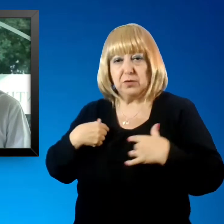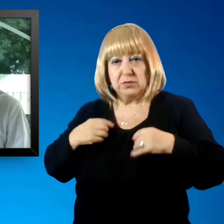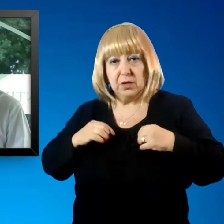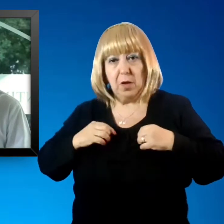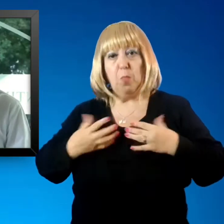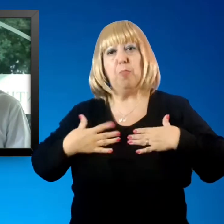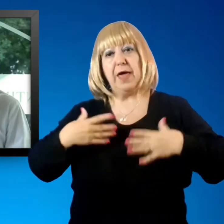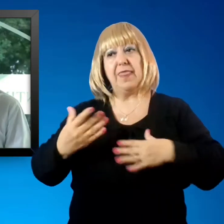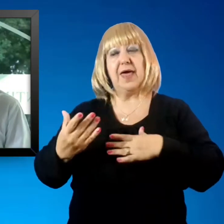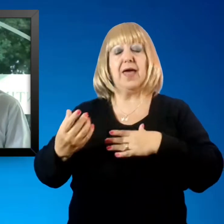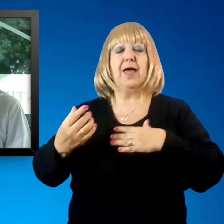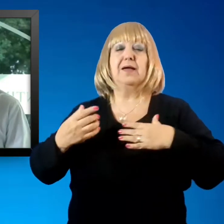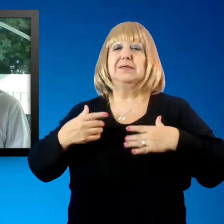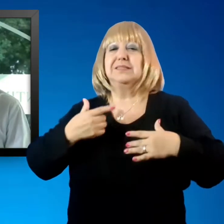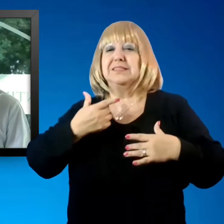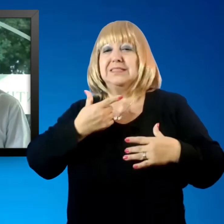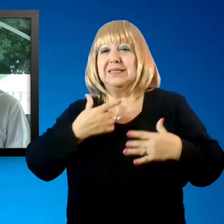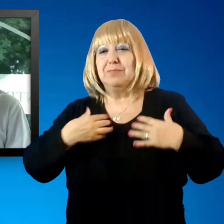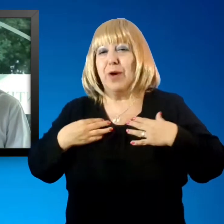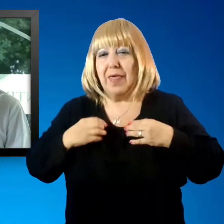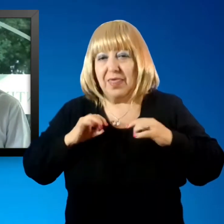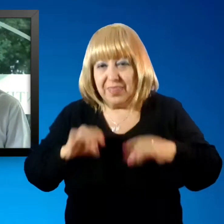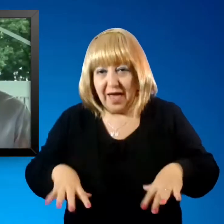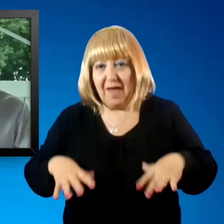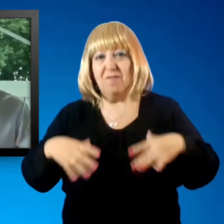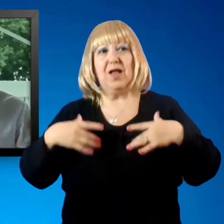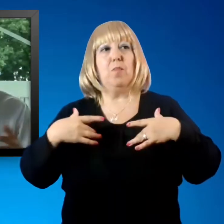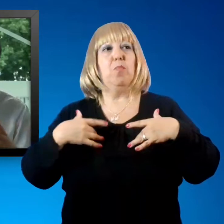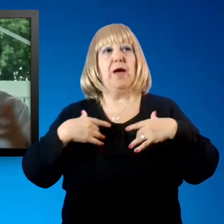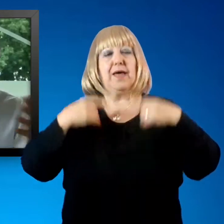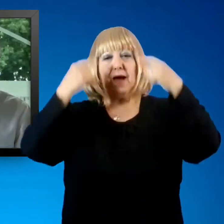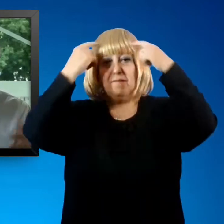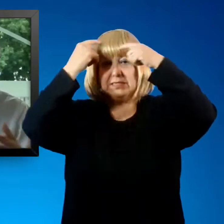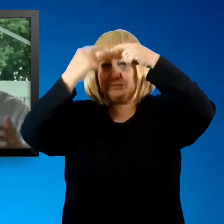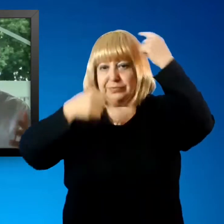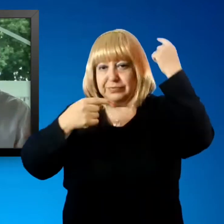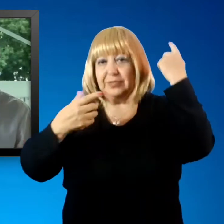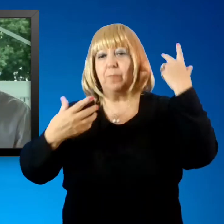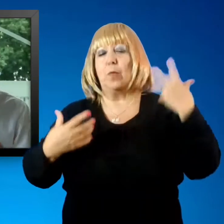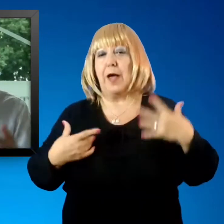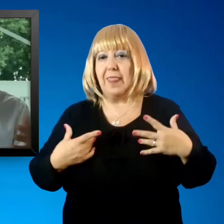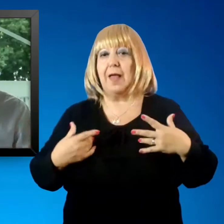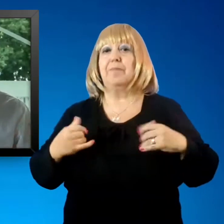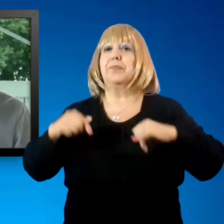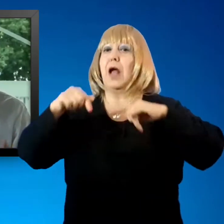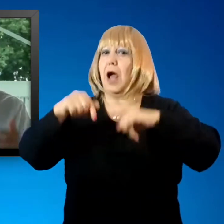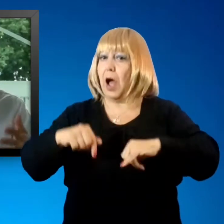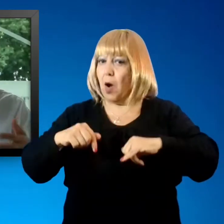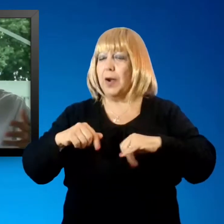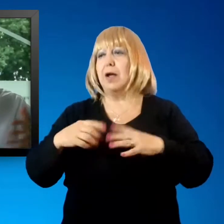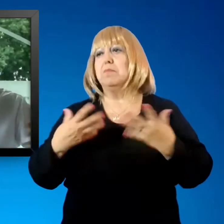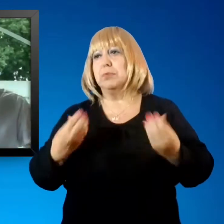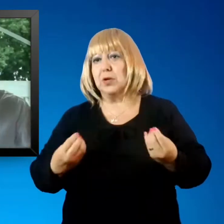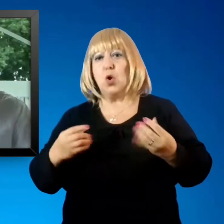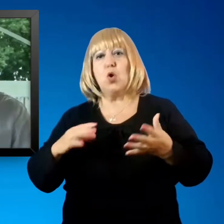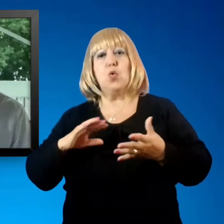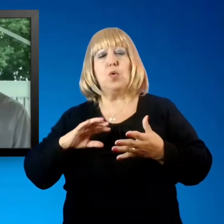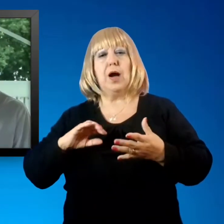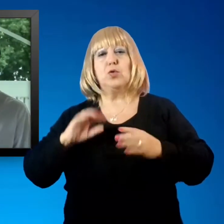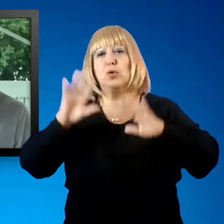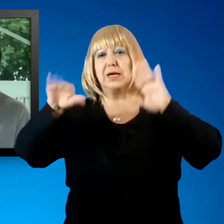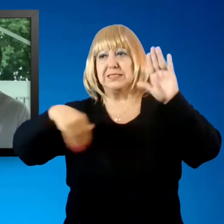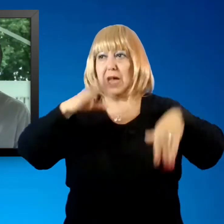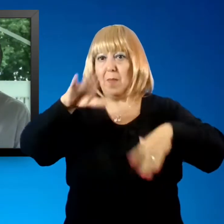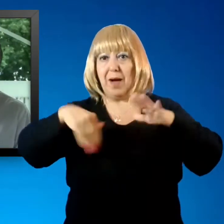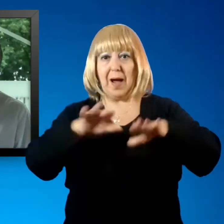enfermedades. Así que tenemos que luchar contra el estrés crónico. Ahora hay una convocatoria por el coronavirus a todos los sectores. Bueno, espero que sea el comienzo